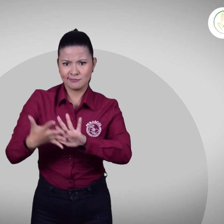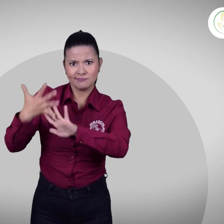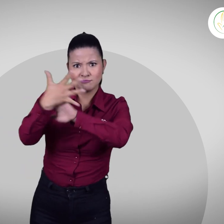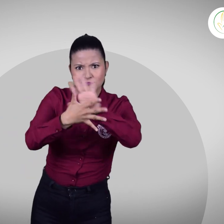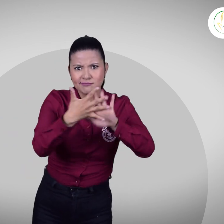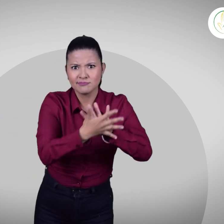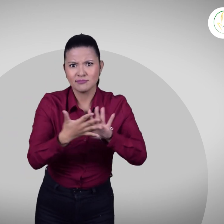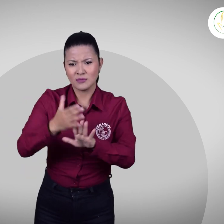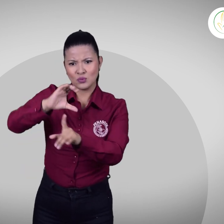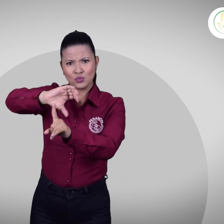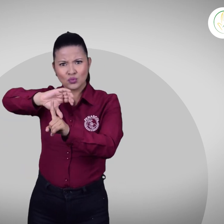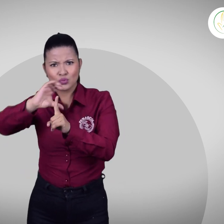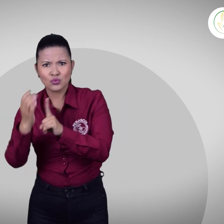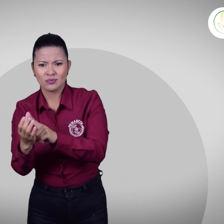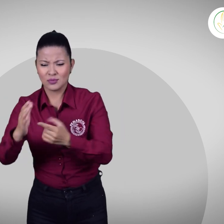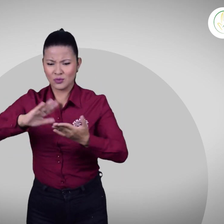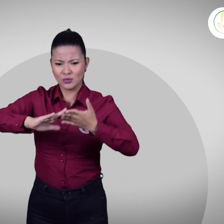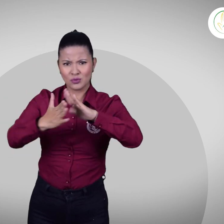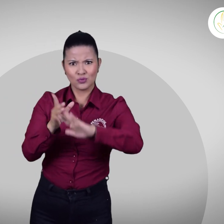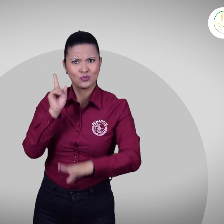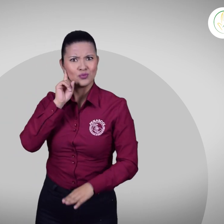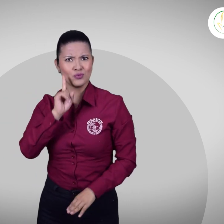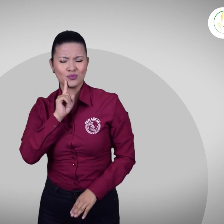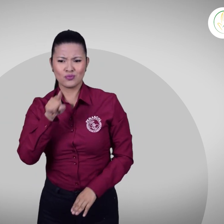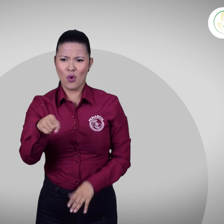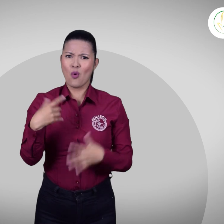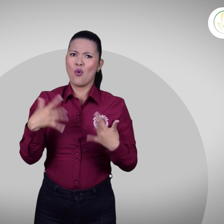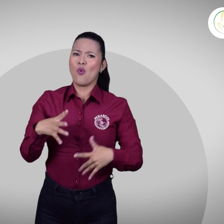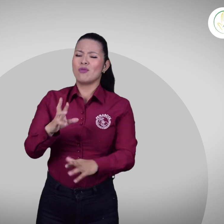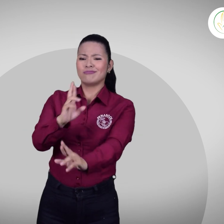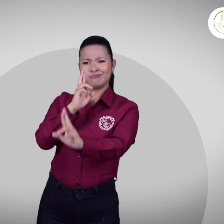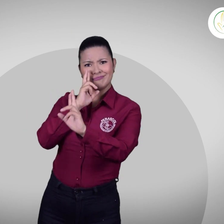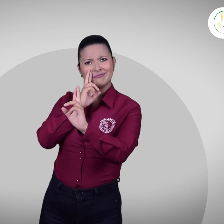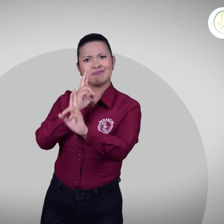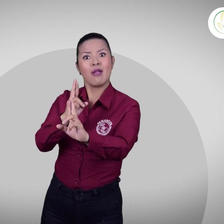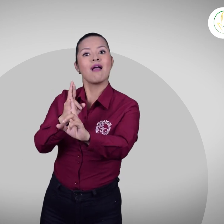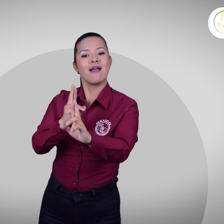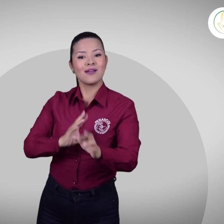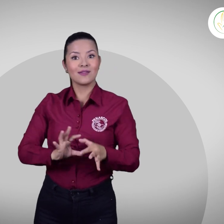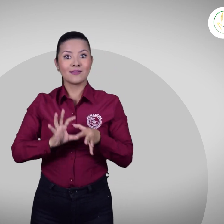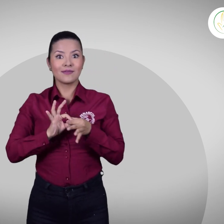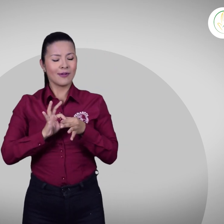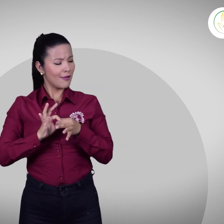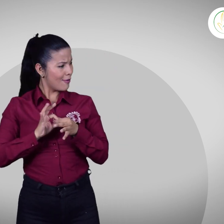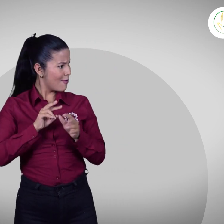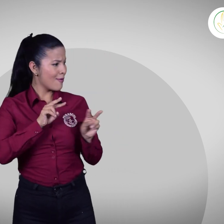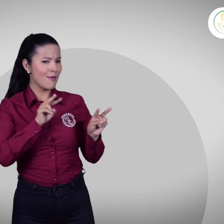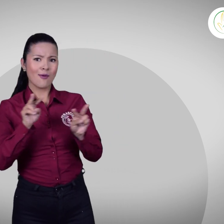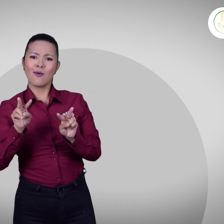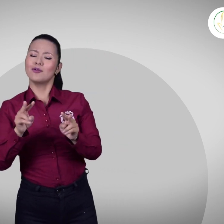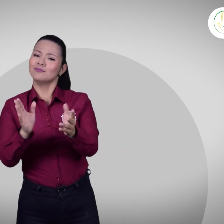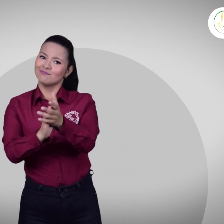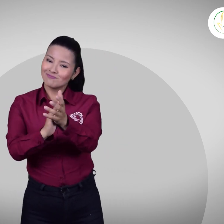eso aplaudimos estos espacios en donde se reconoce a la persona sorda su cultura y su lengua.